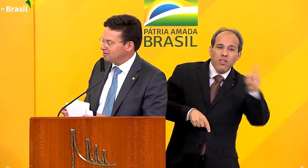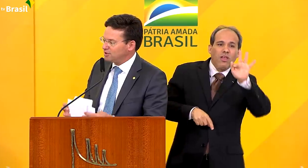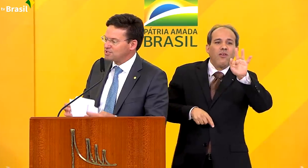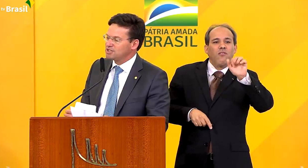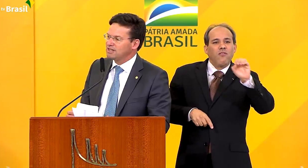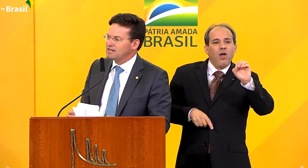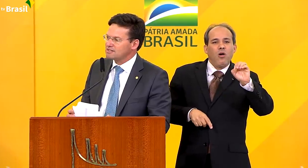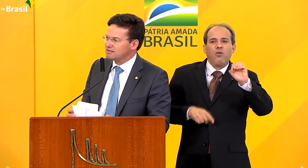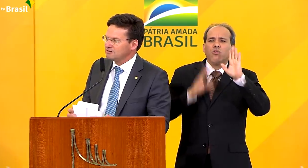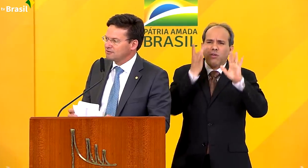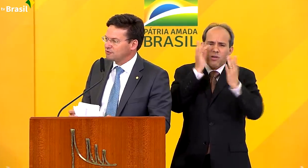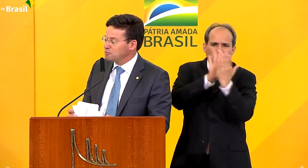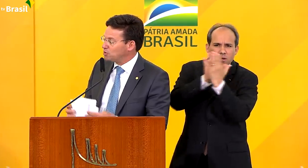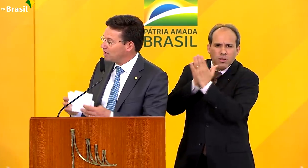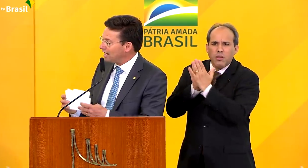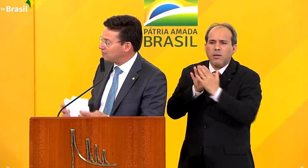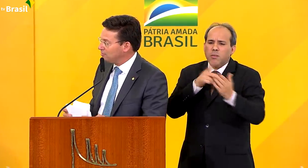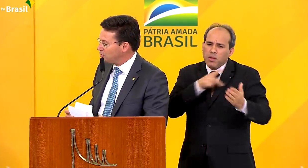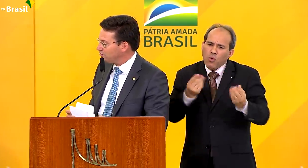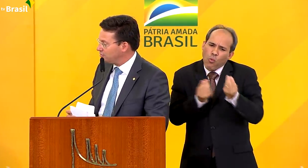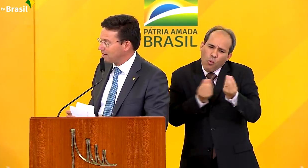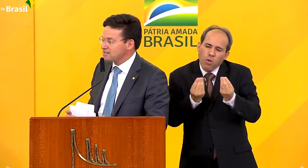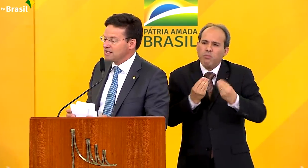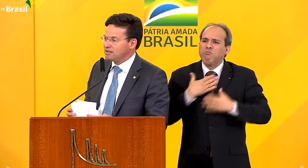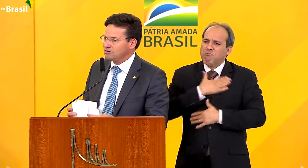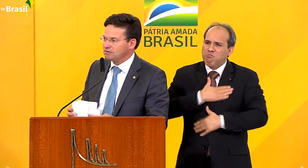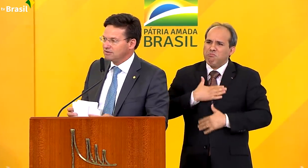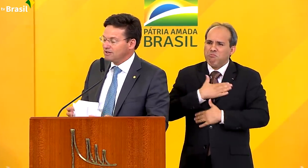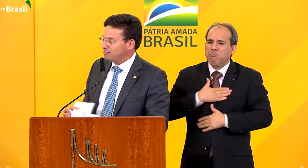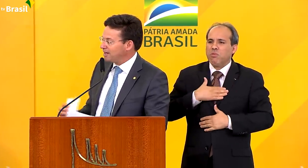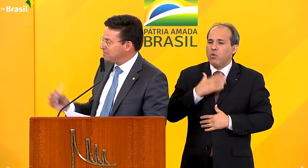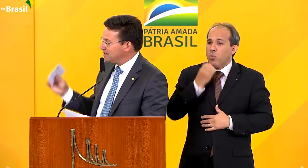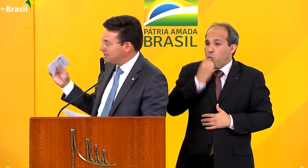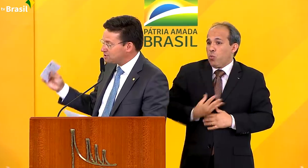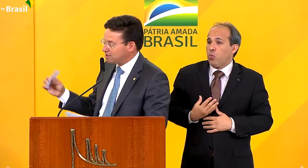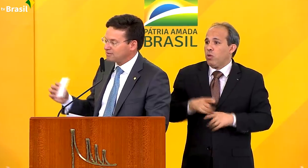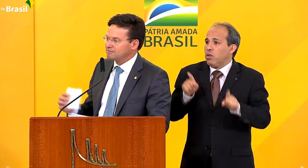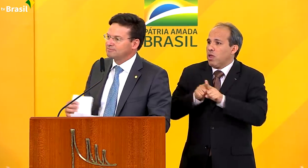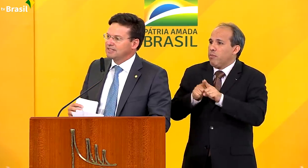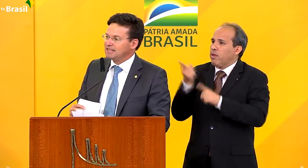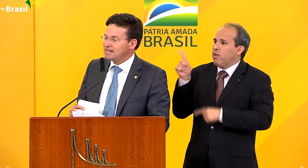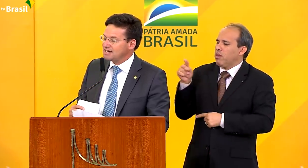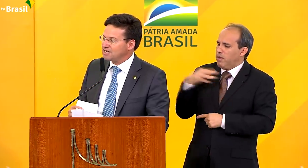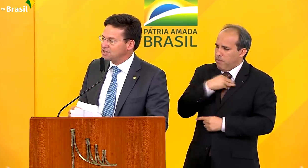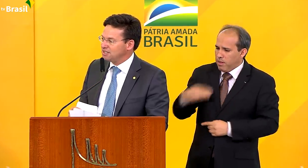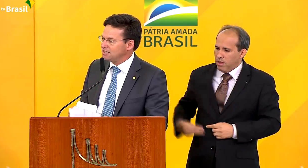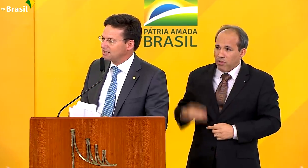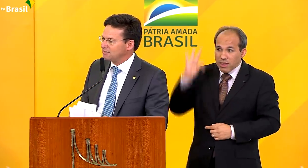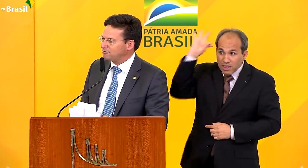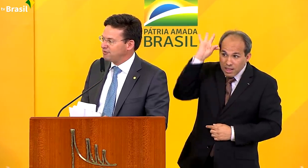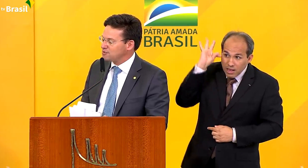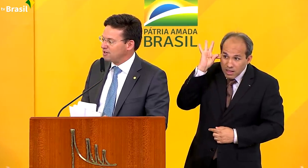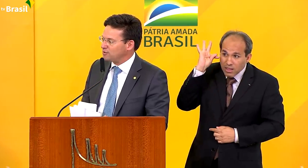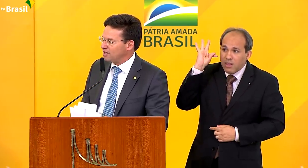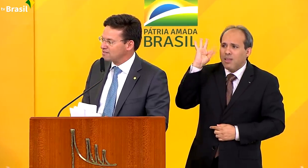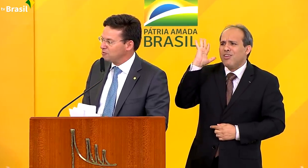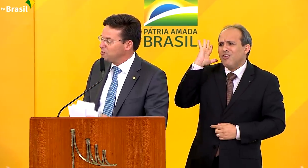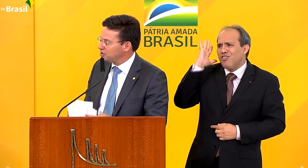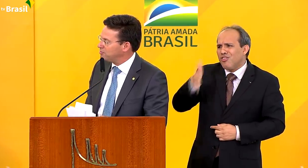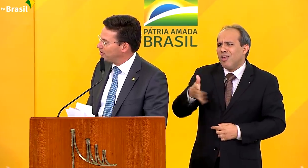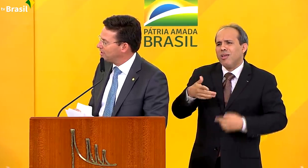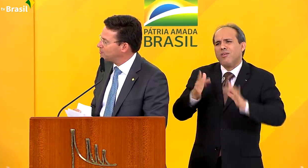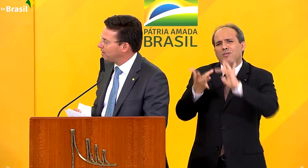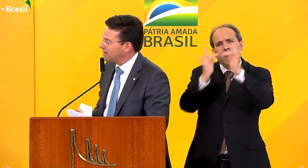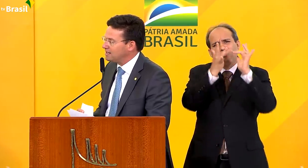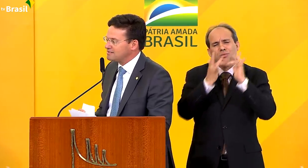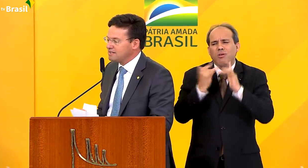presidente, de origem chinesa, foi muito grato também ao governo brasileiro, pela ministra, Tereza Cristina, que fez uma articulação